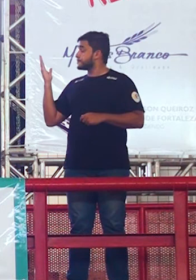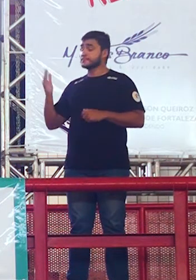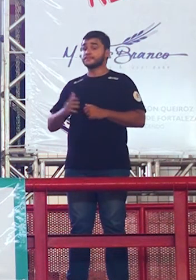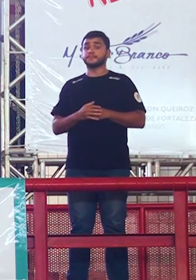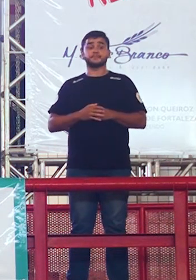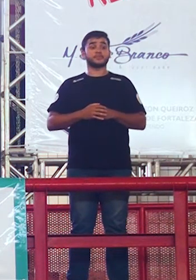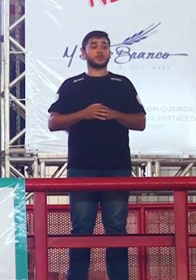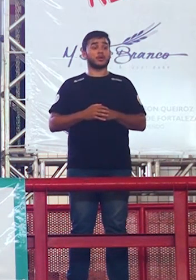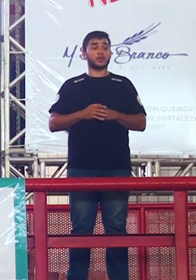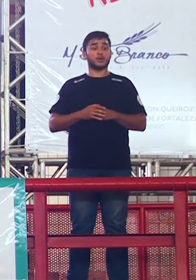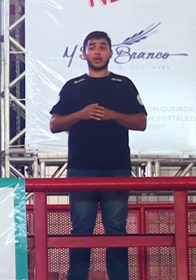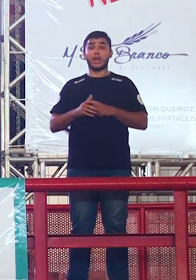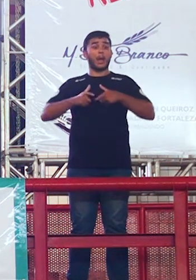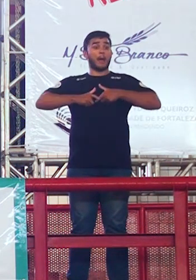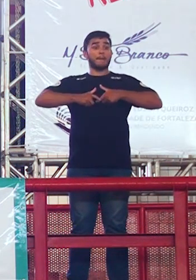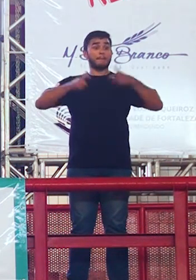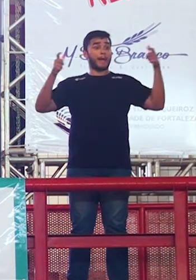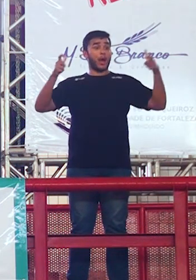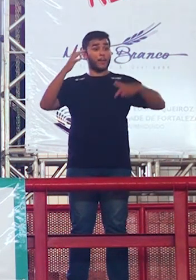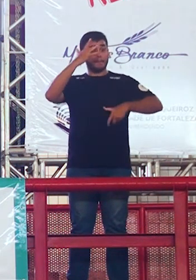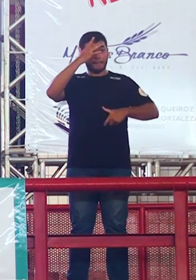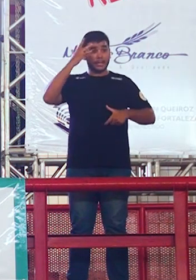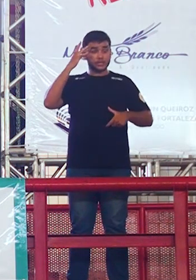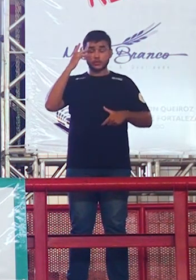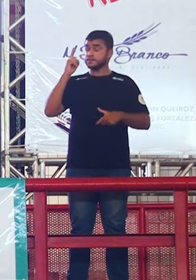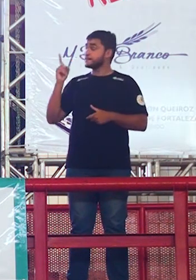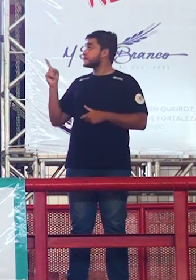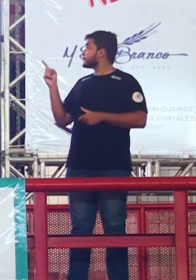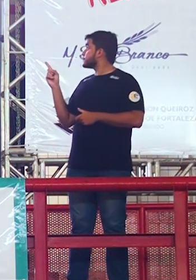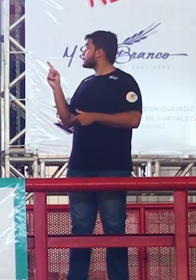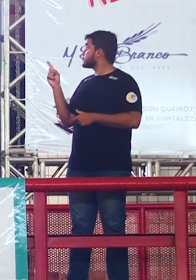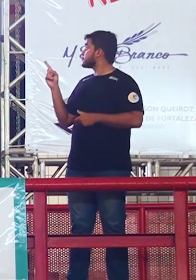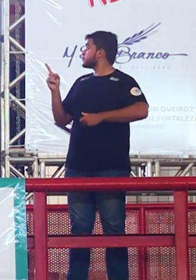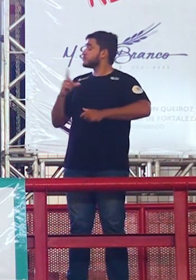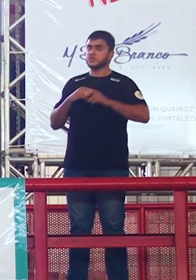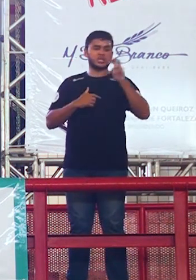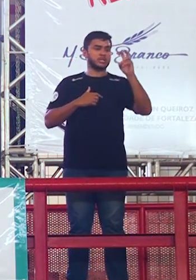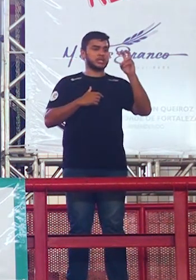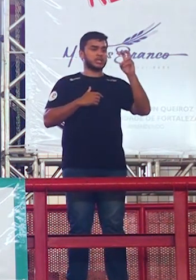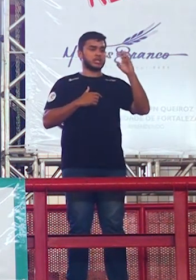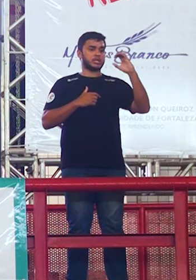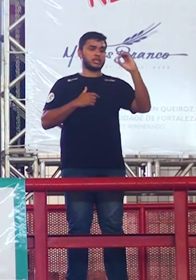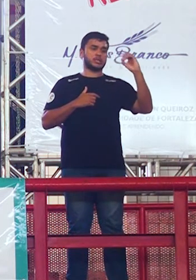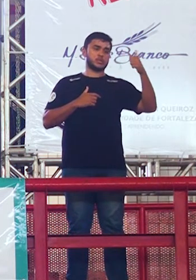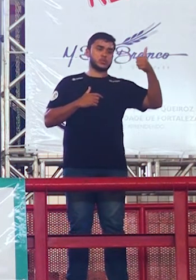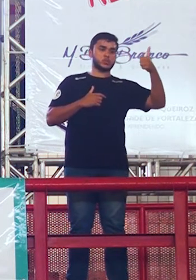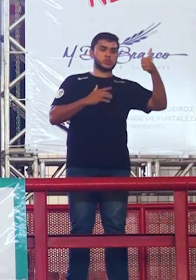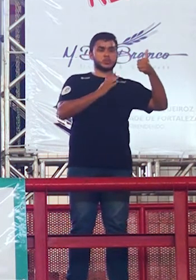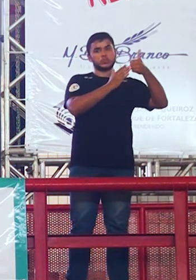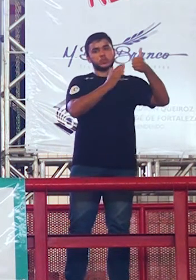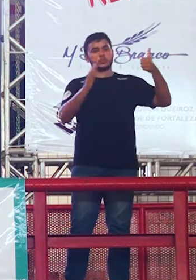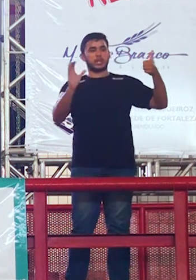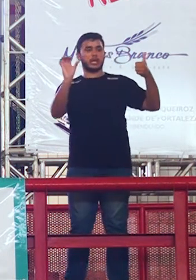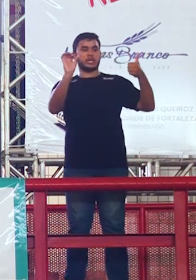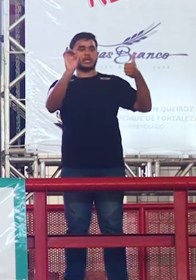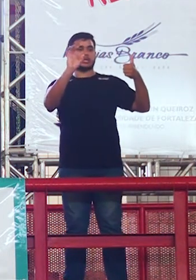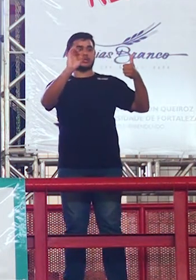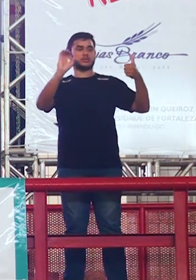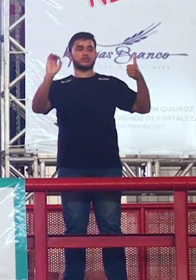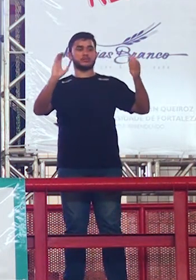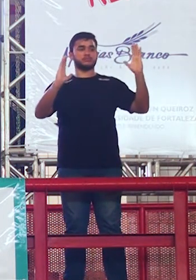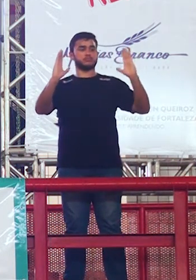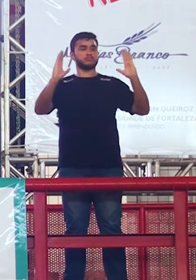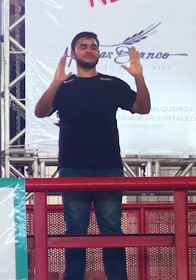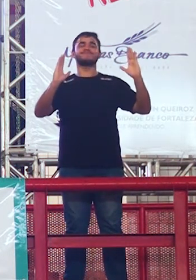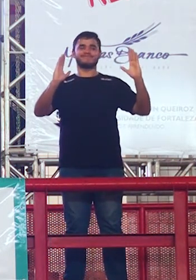a maioria da galera no Brasil ó a do meio está entre 501 a 600 pontos é uma